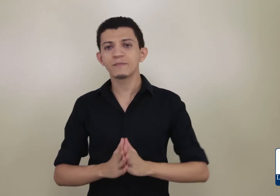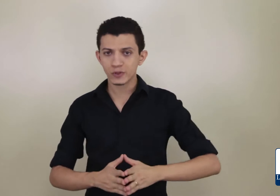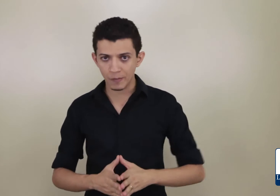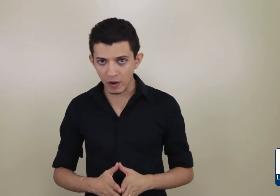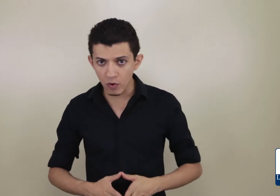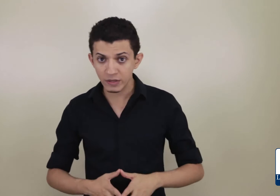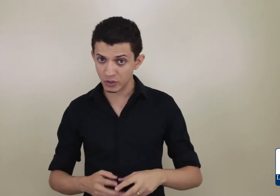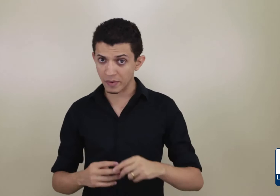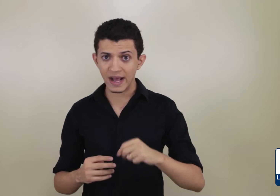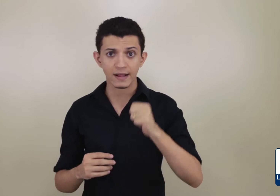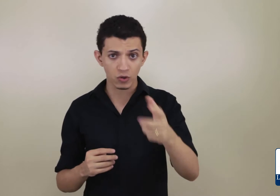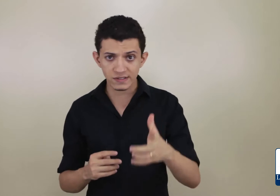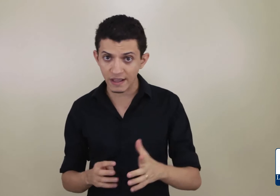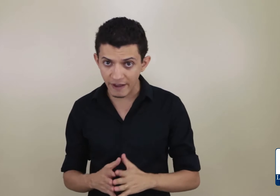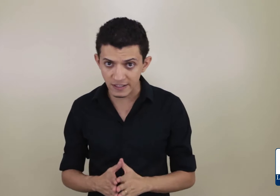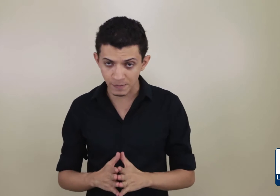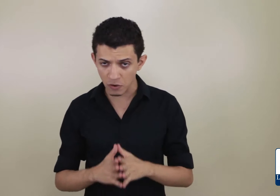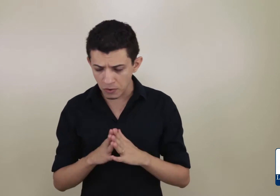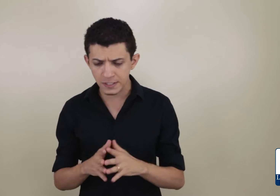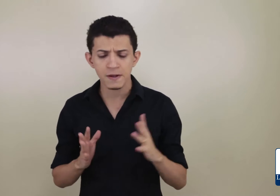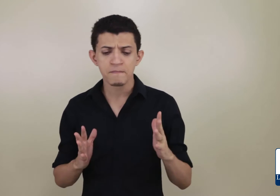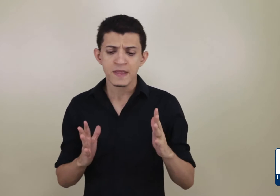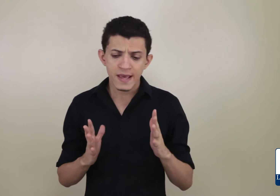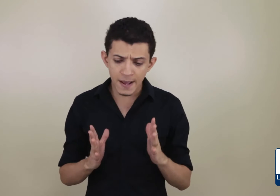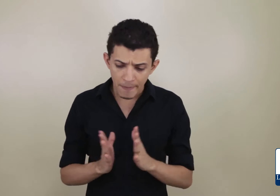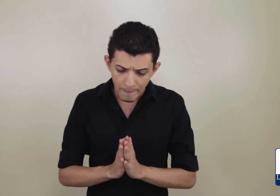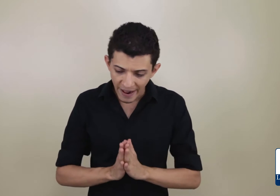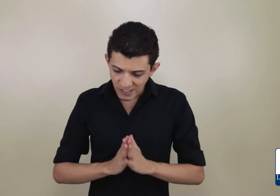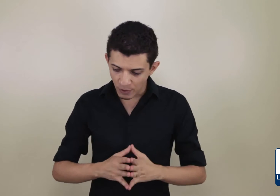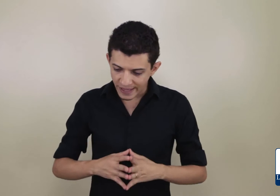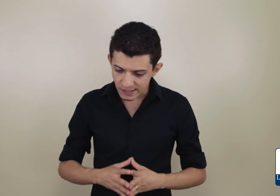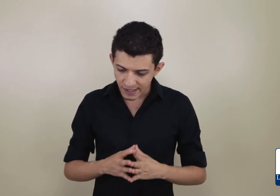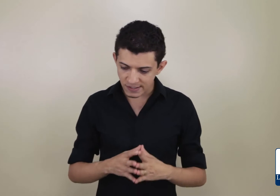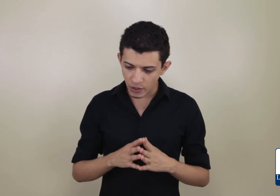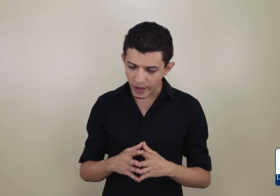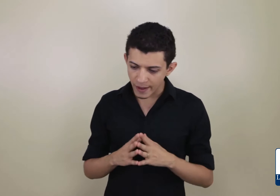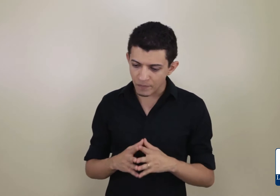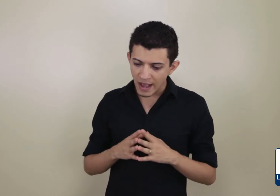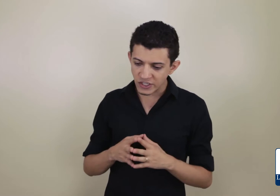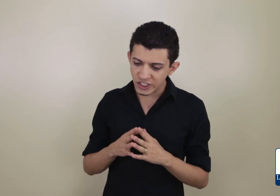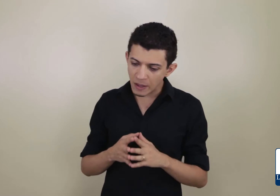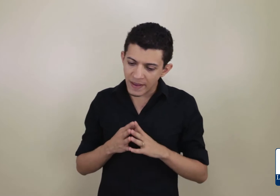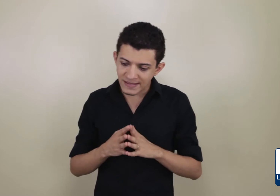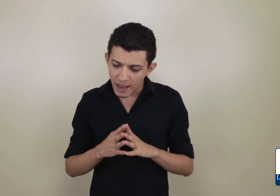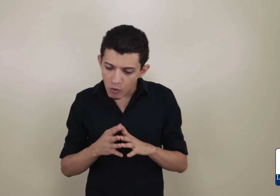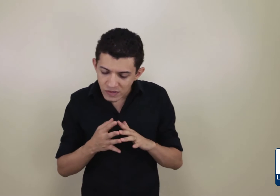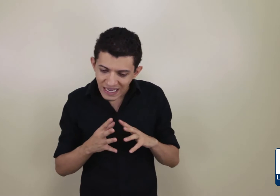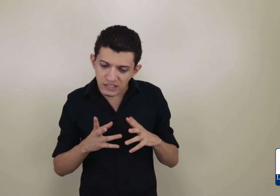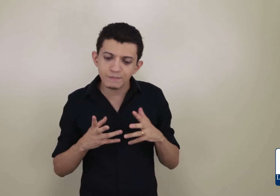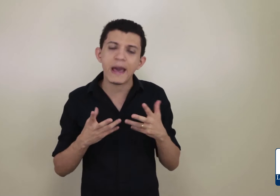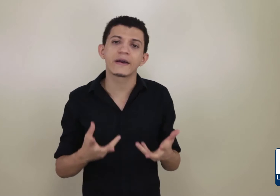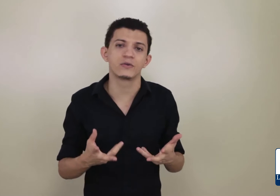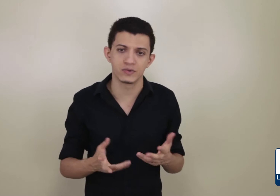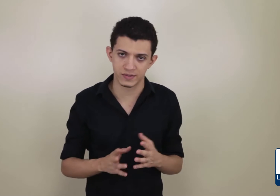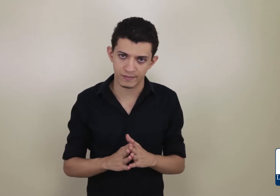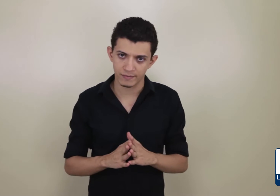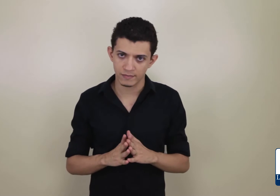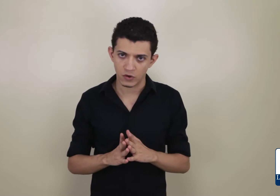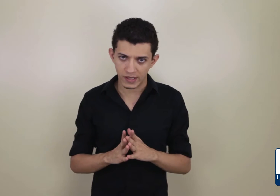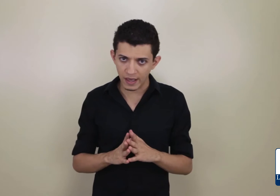por sua pergunta, muito obrigado a todos que têm enviado as perguntas e para responder essa questão aí, a gente tem que pensar em alguns aspectos, ok?